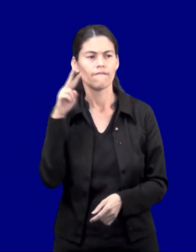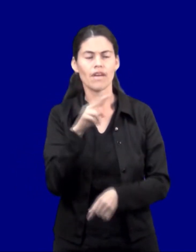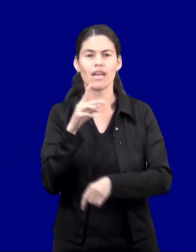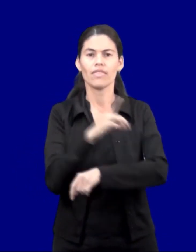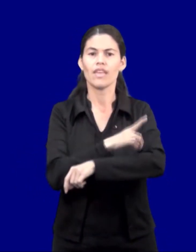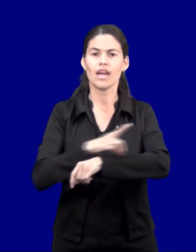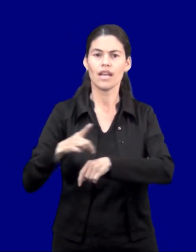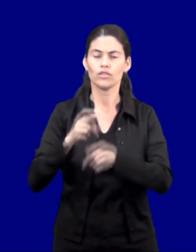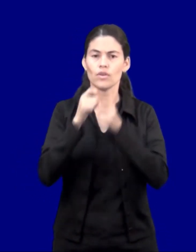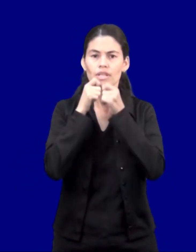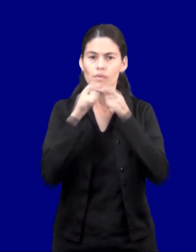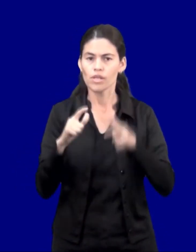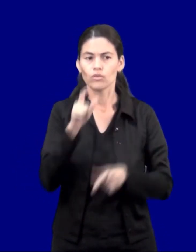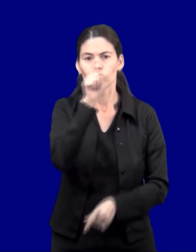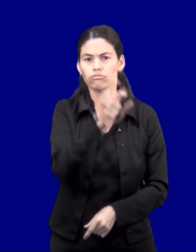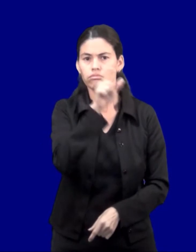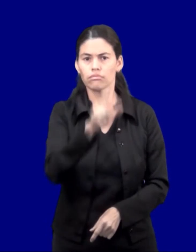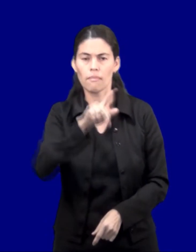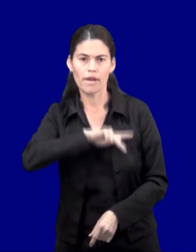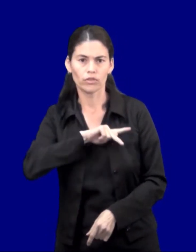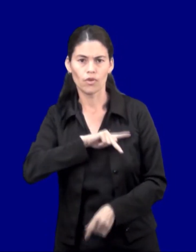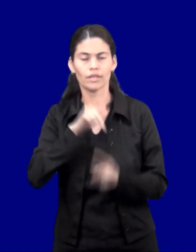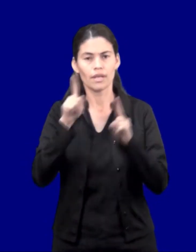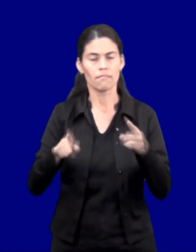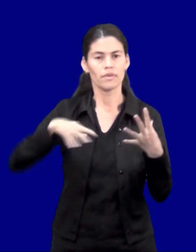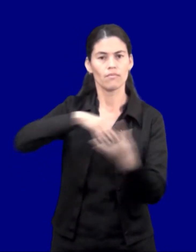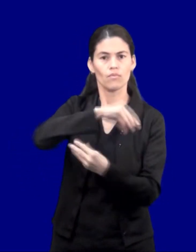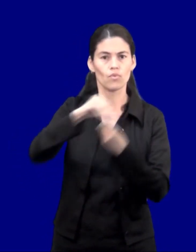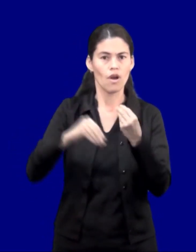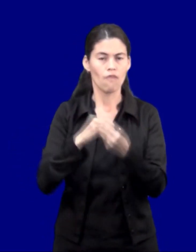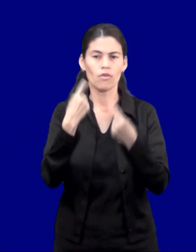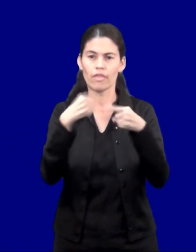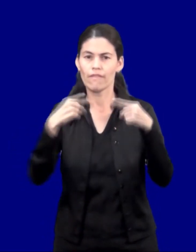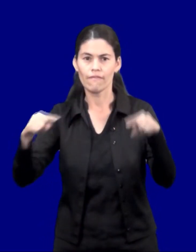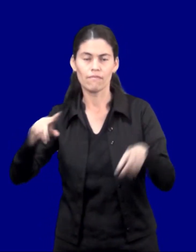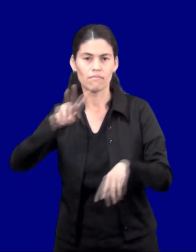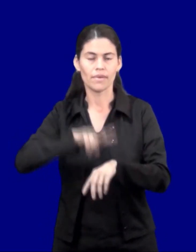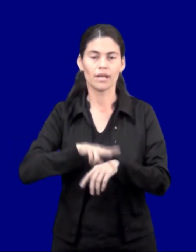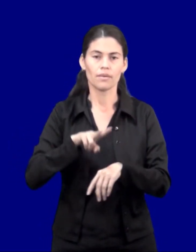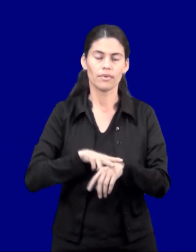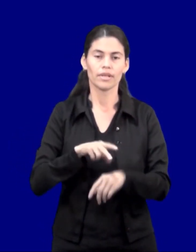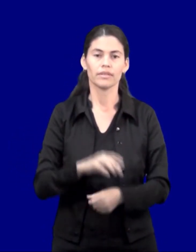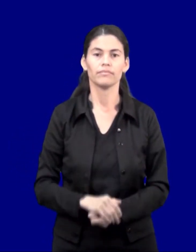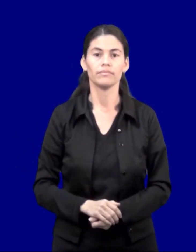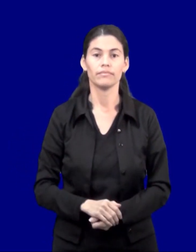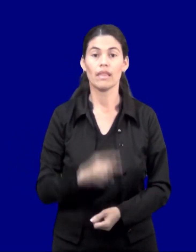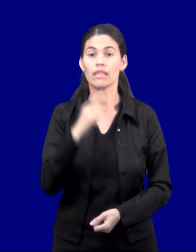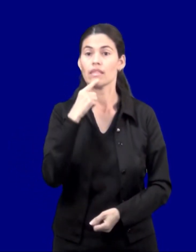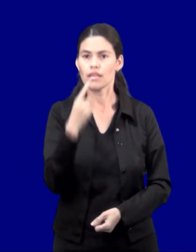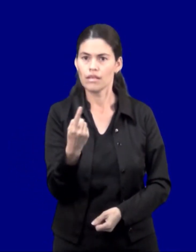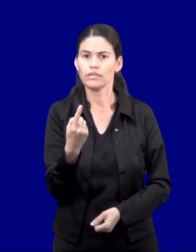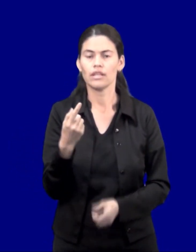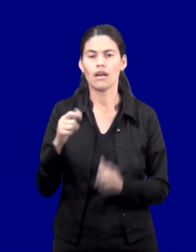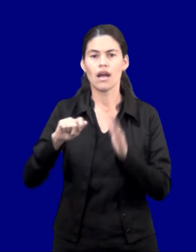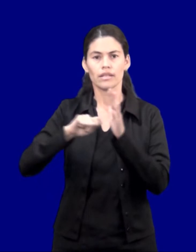además, atiende los derechos lingüísticos individuales y colectivos de los ciudadanos paraguayos,